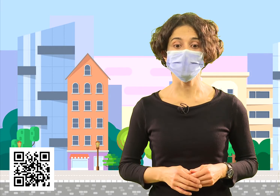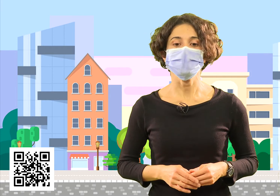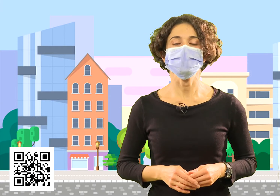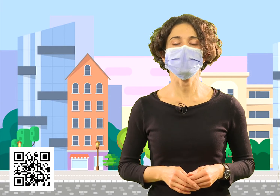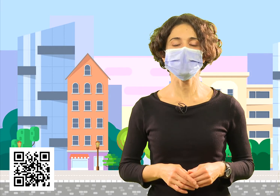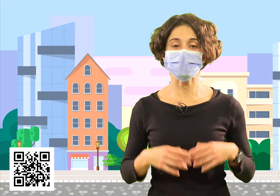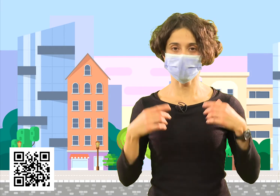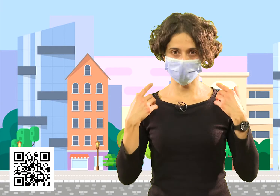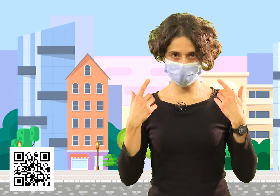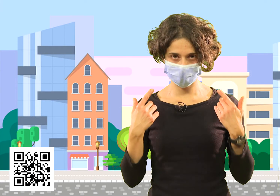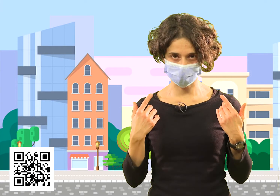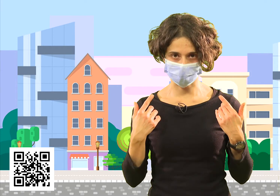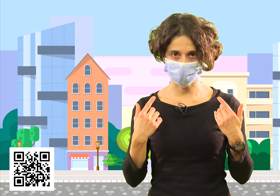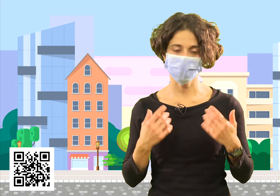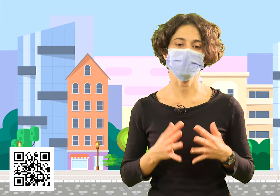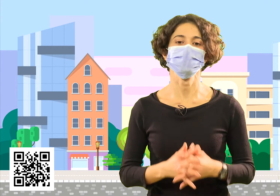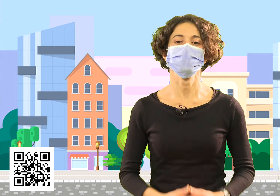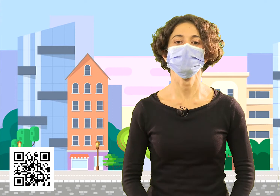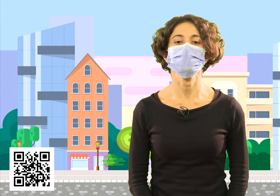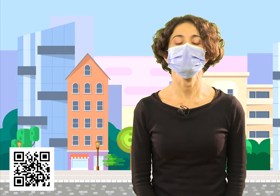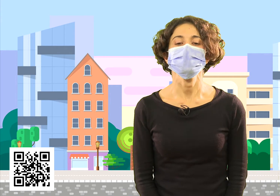plazo y el razonamiento.